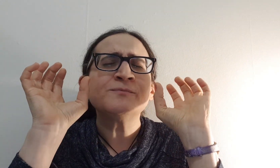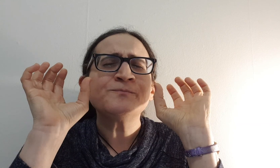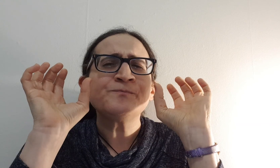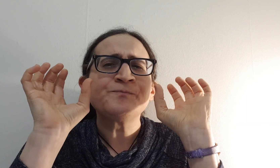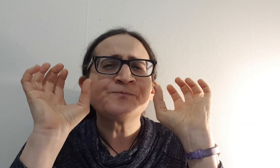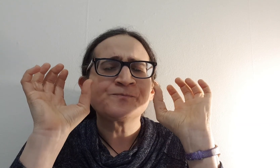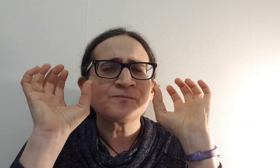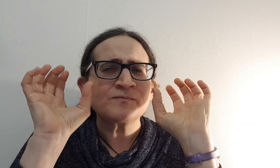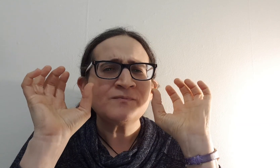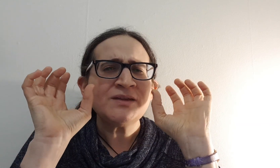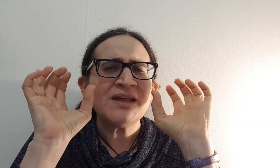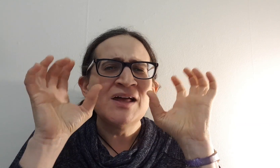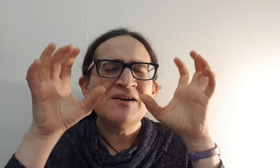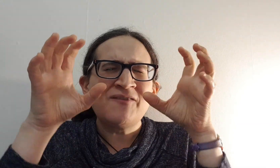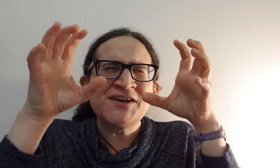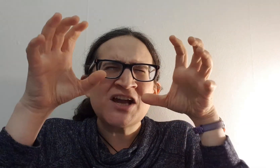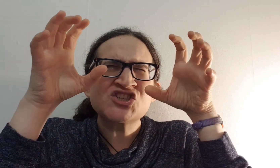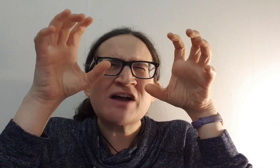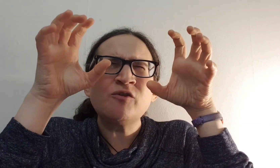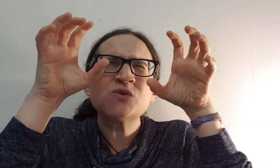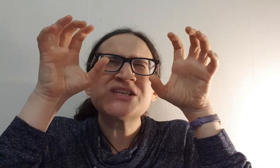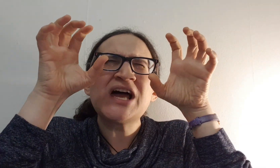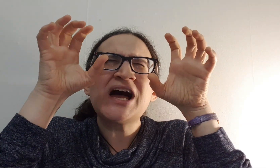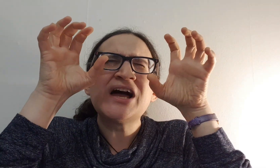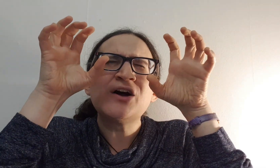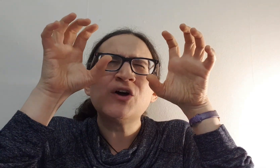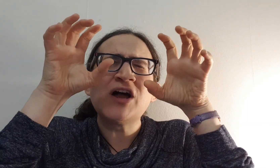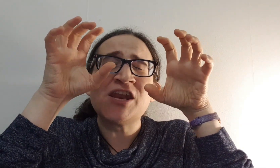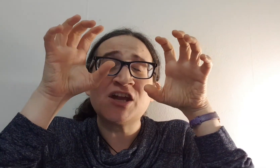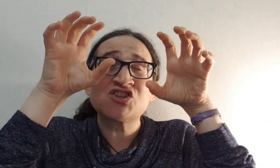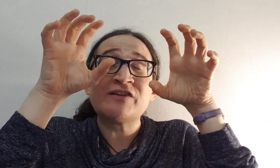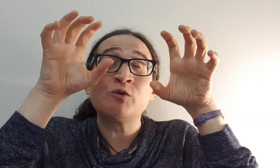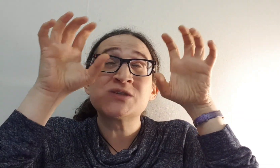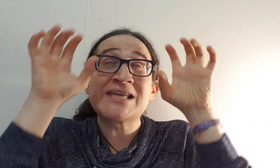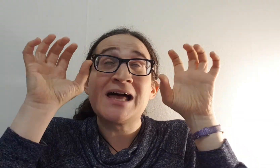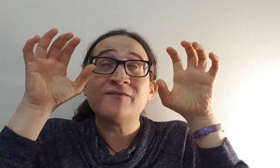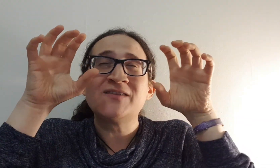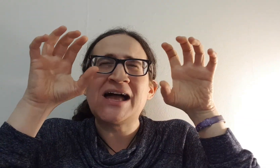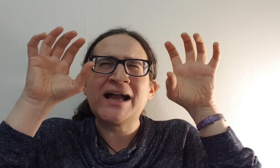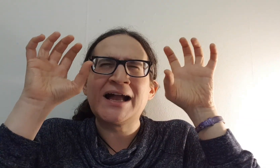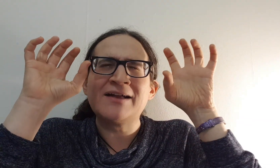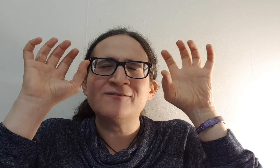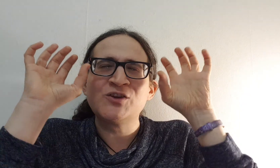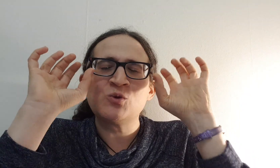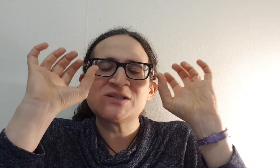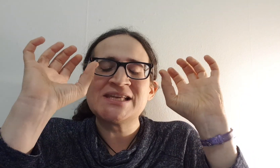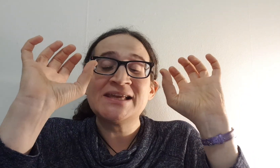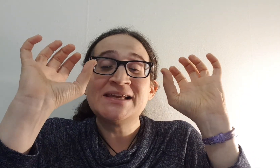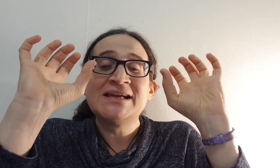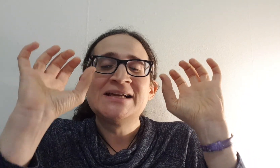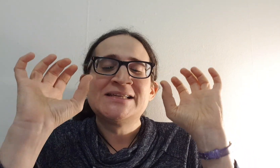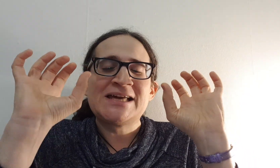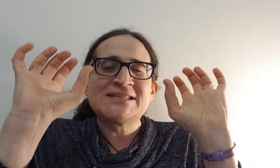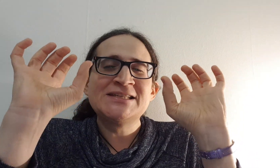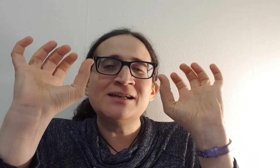ואני עכשיו רוצה אני עכשיו רוצה ורוצה להחזיר